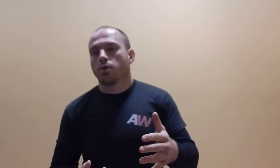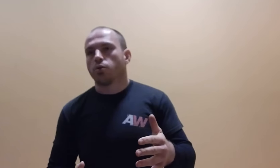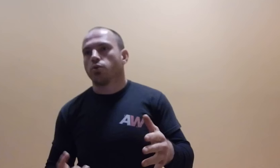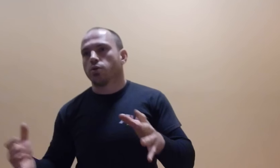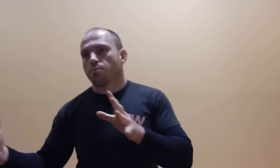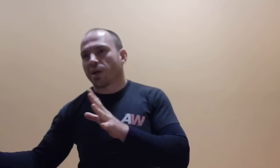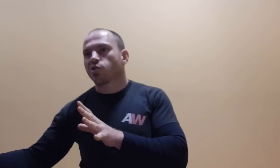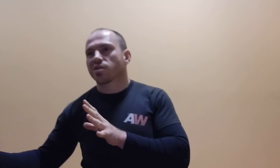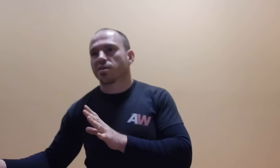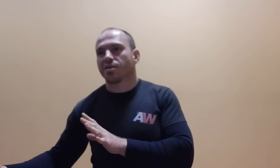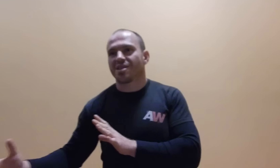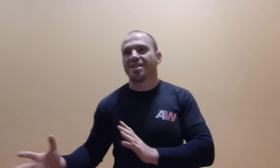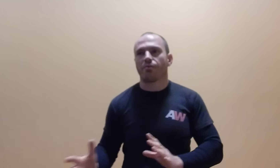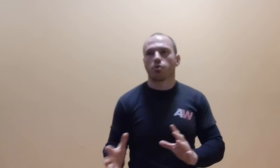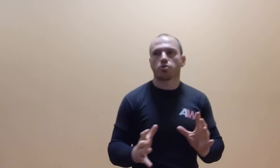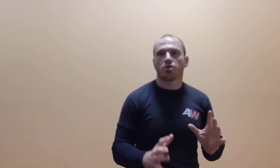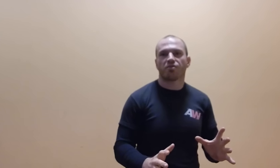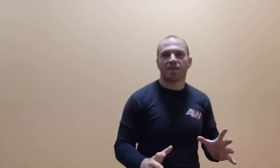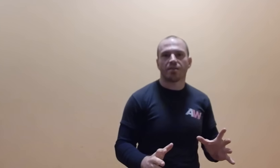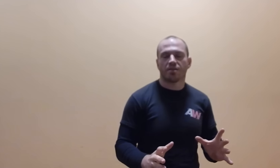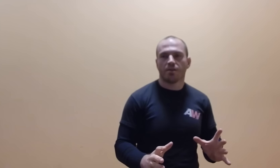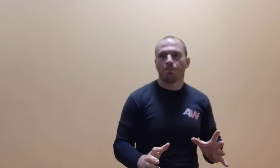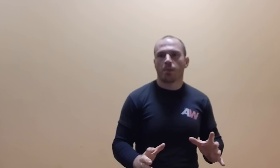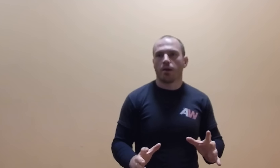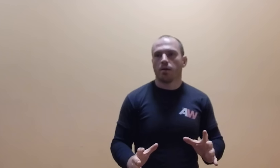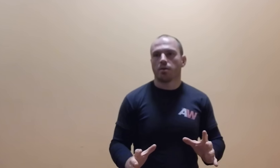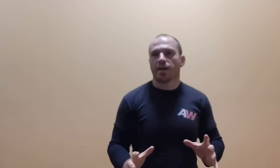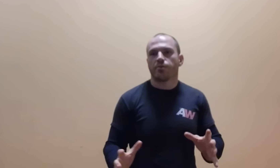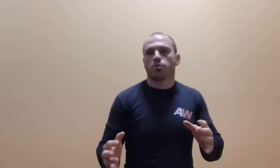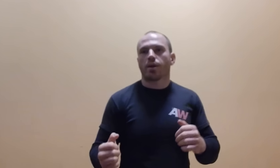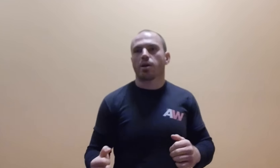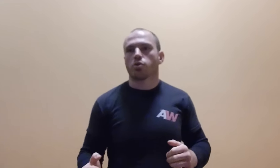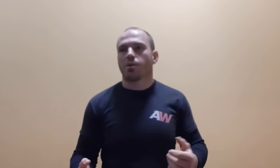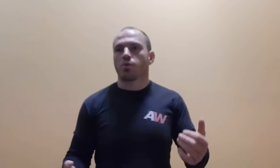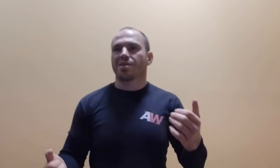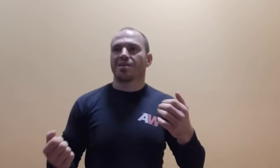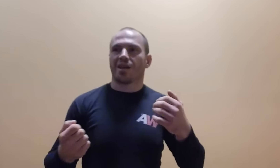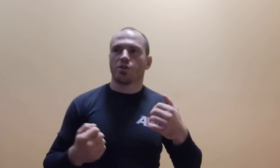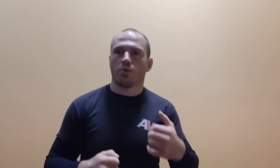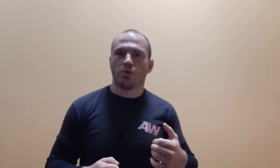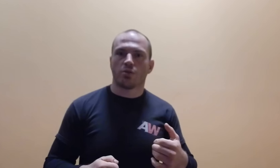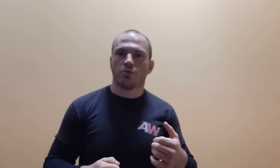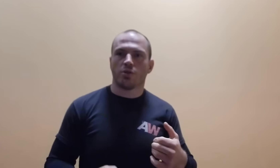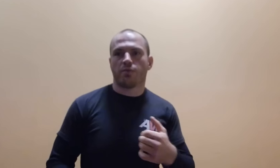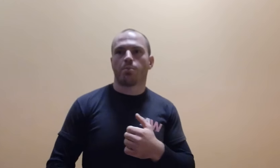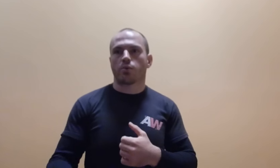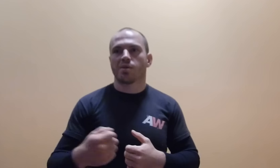I patrząc z zewnątrz wtedy, ja nie wyglądam jako osoba, która chce starcia uniknąć i w wypadku